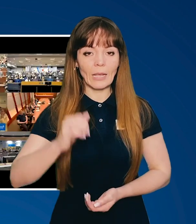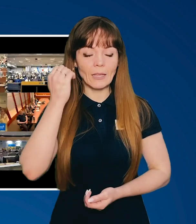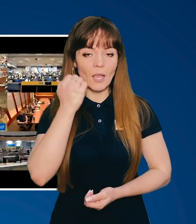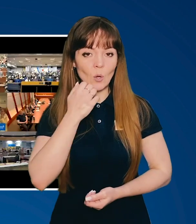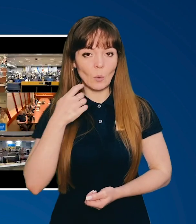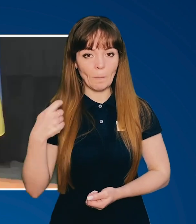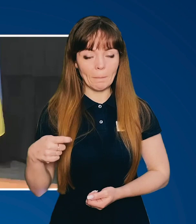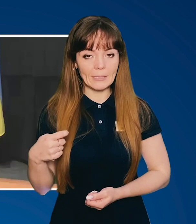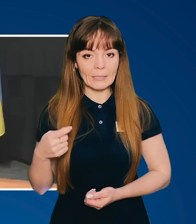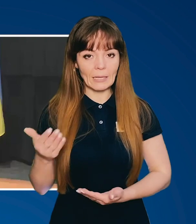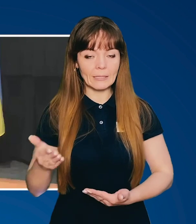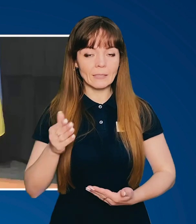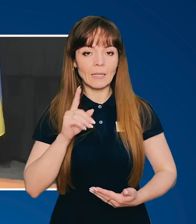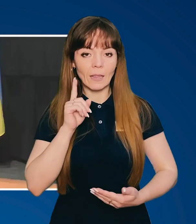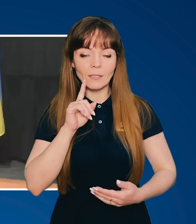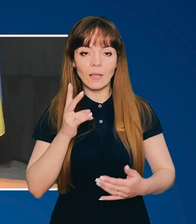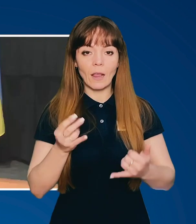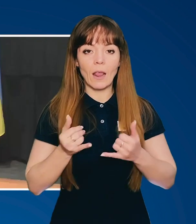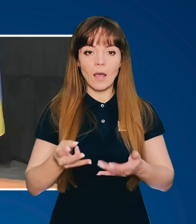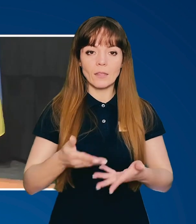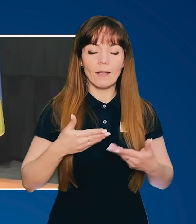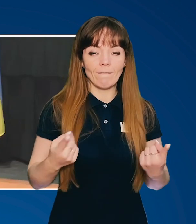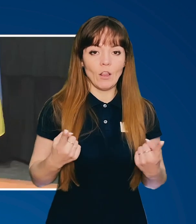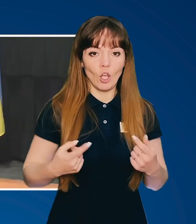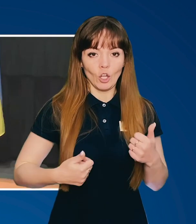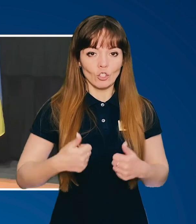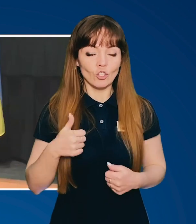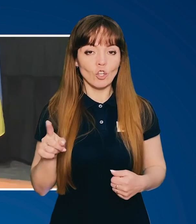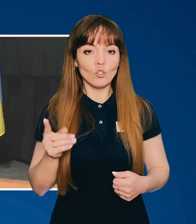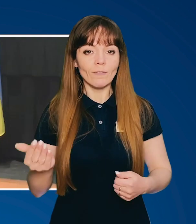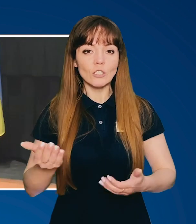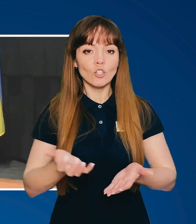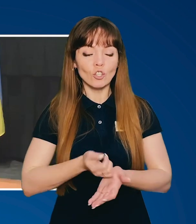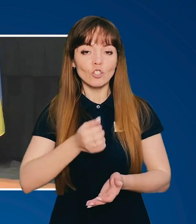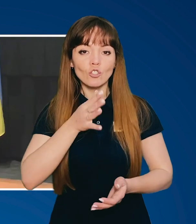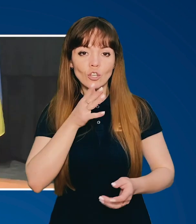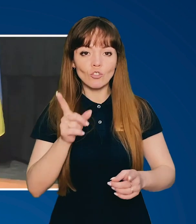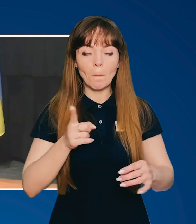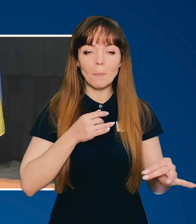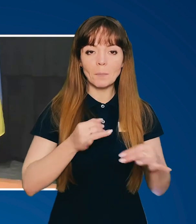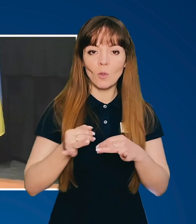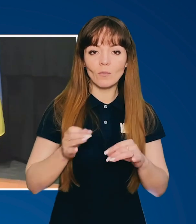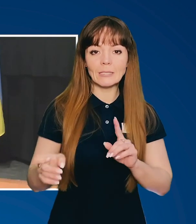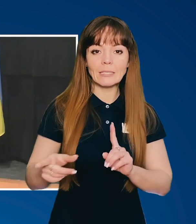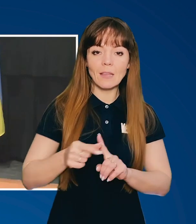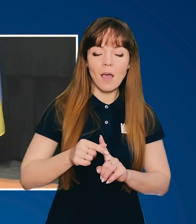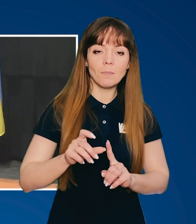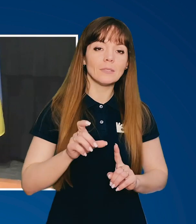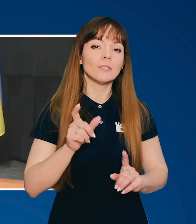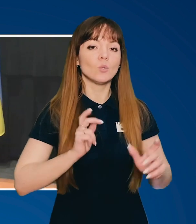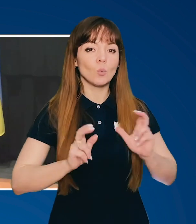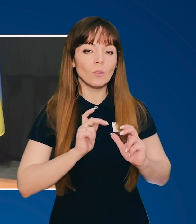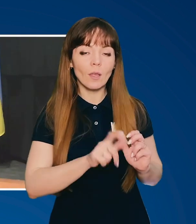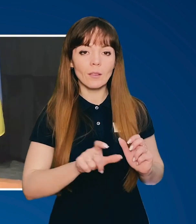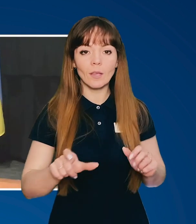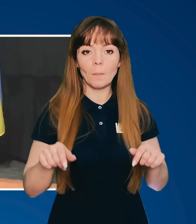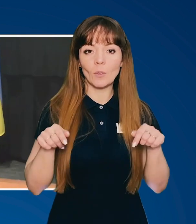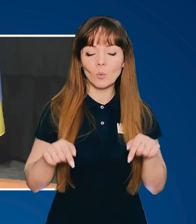Дякую, президент Зеленський! І для нас велика честь, що ви знаєте, що часто спілкуватися з нами і студентами. І тут,